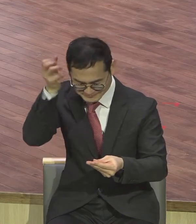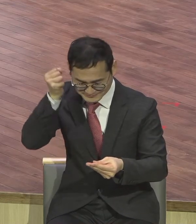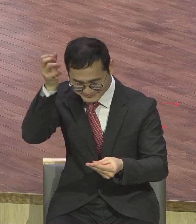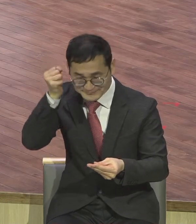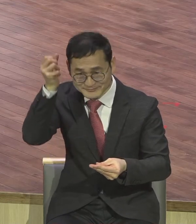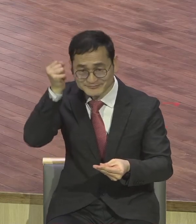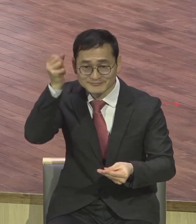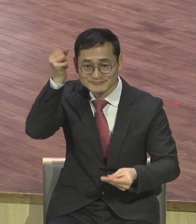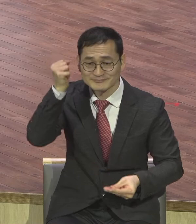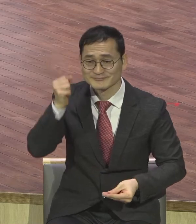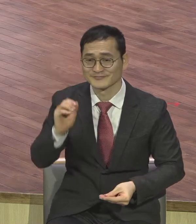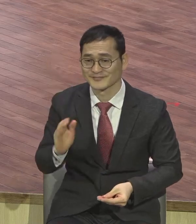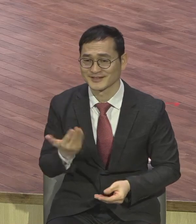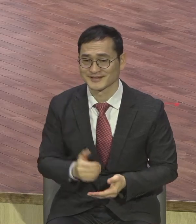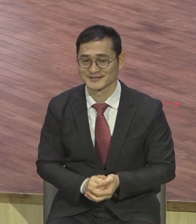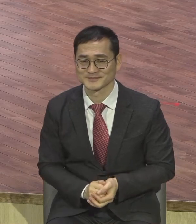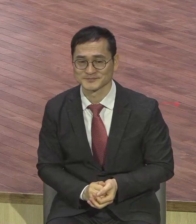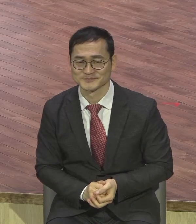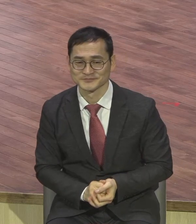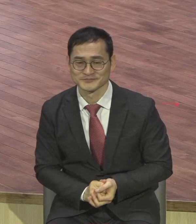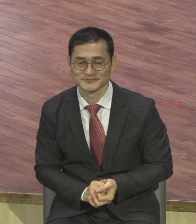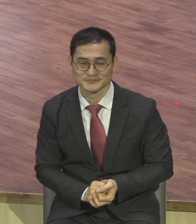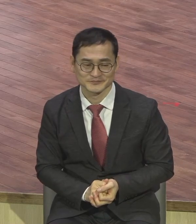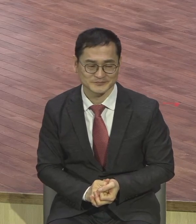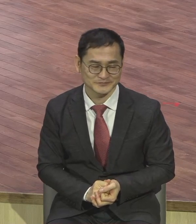잘 정도 코팅할 필요도 없어요 이제는